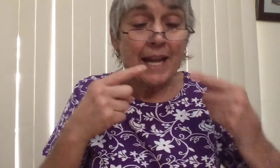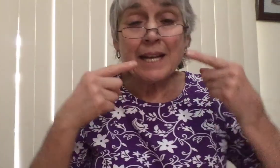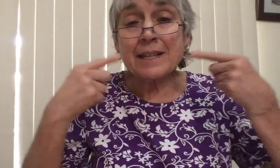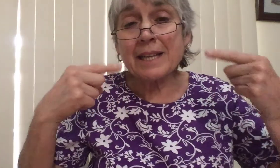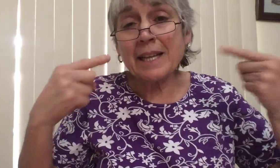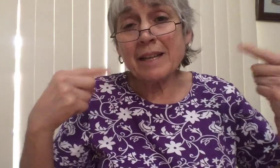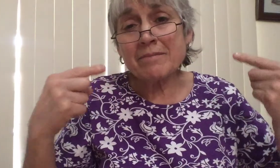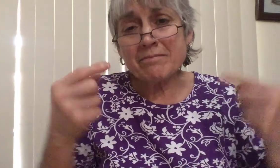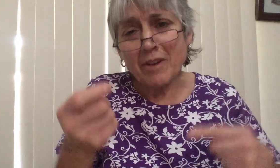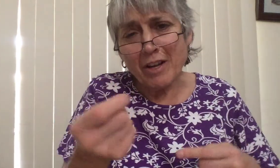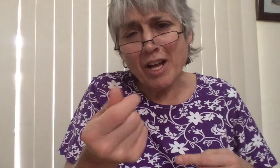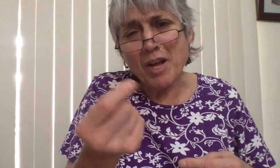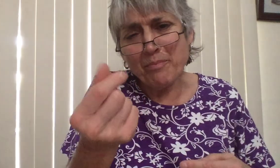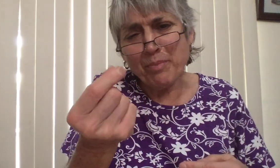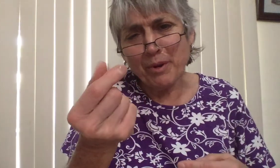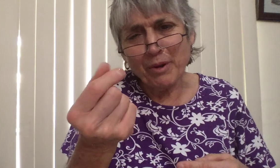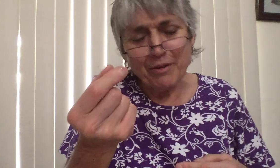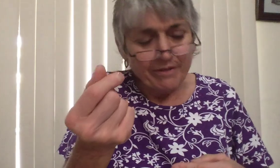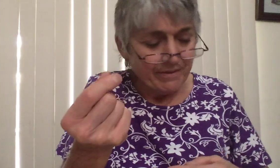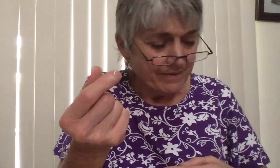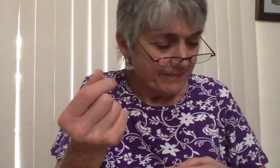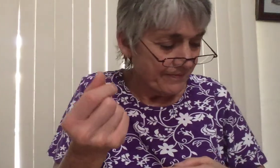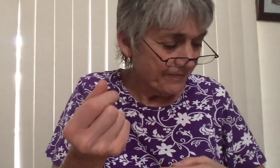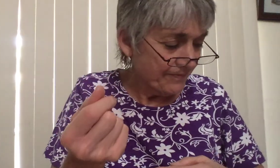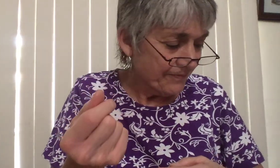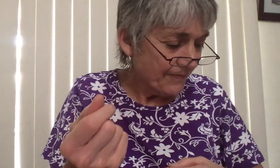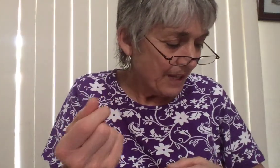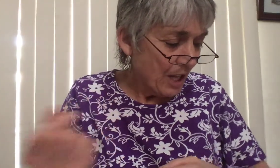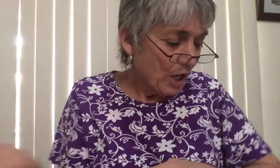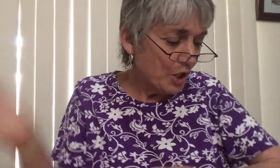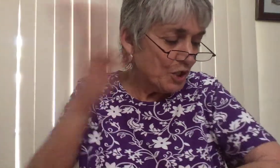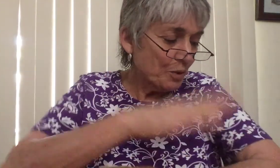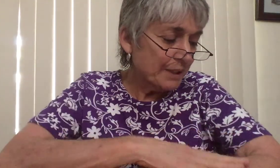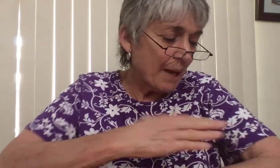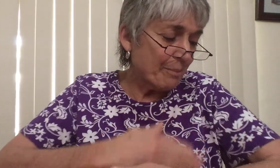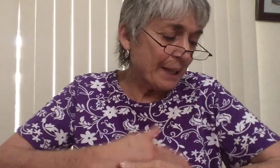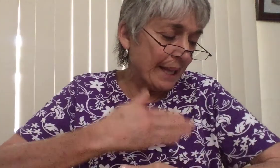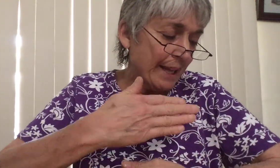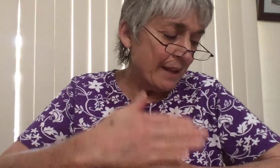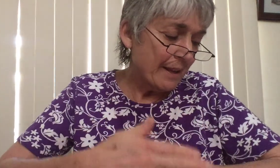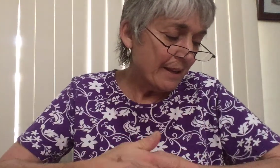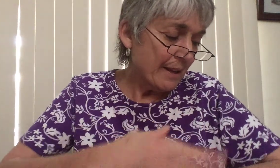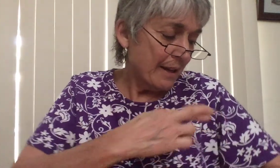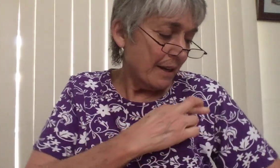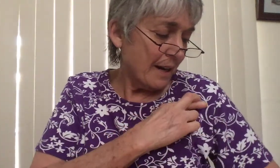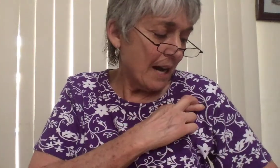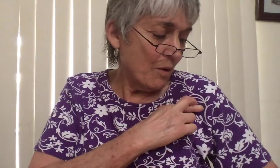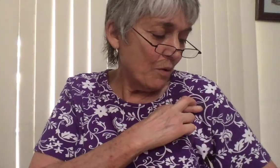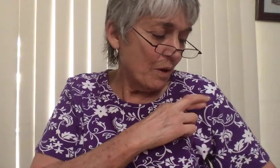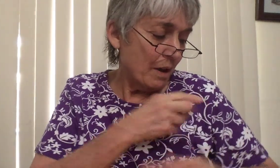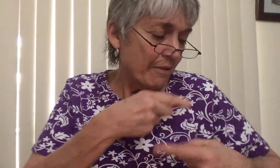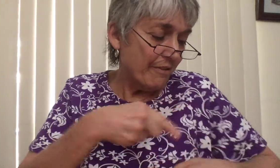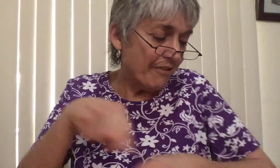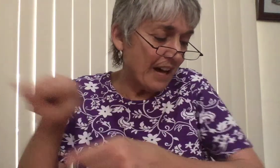il rit un peu. Le jour d'après, Raoul va